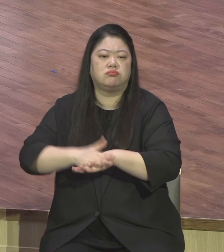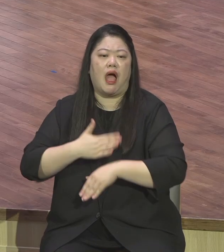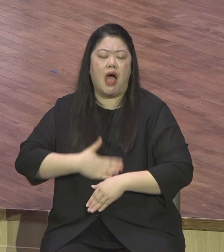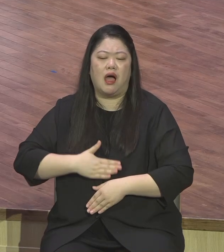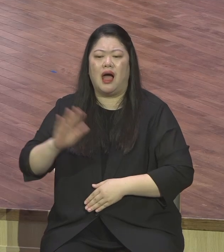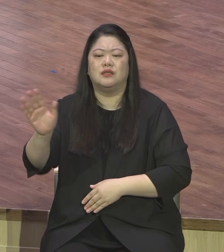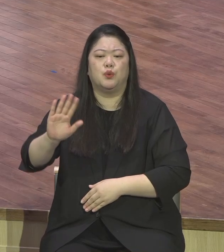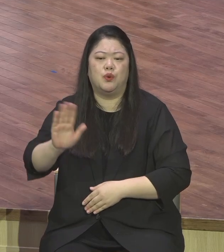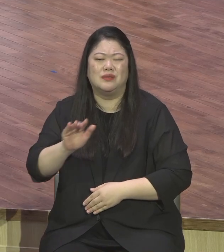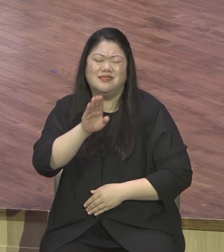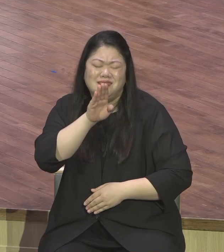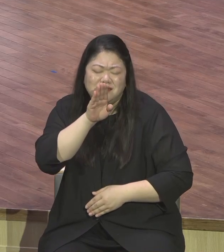이거요